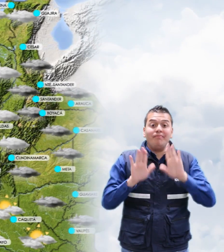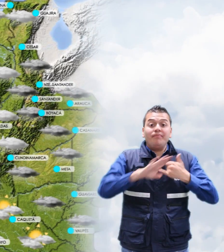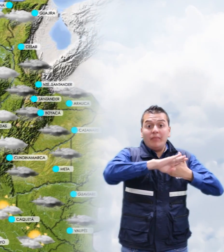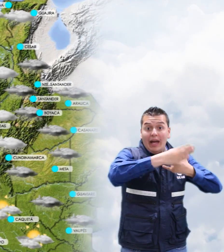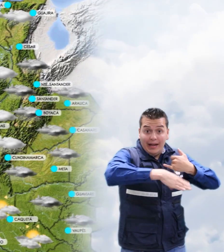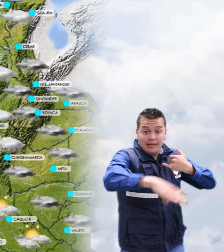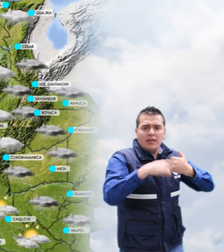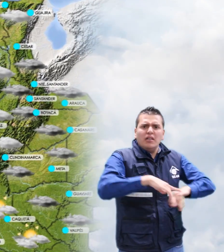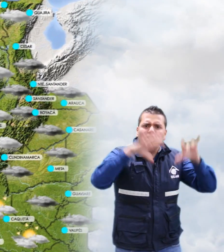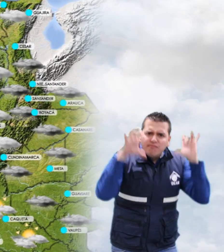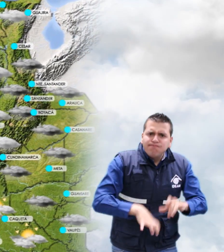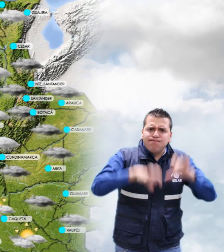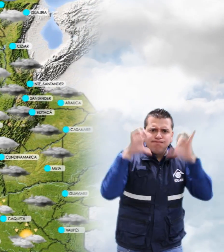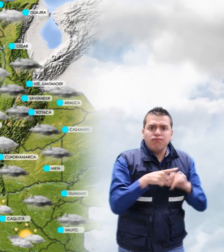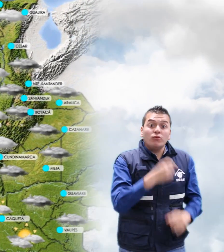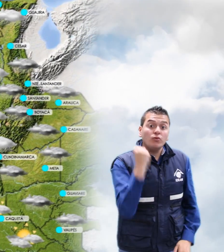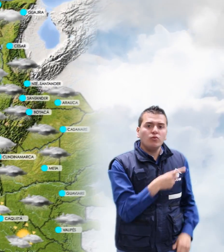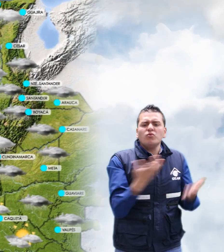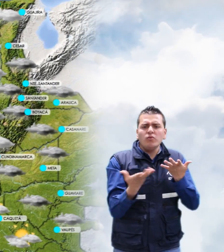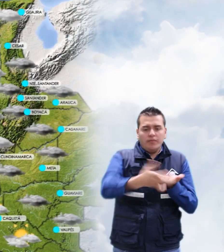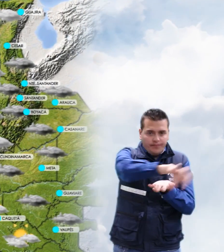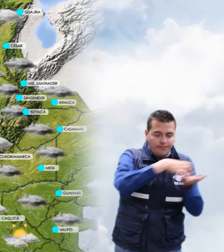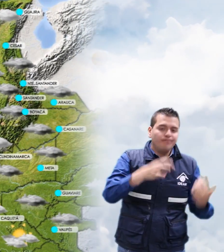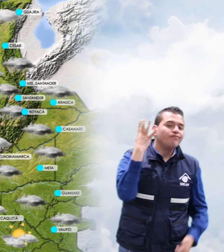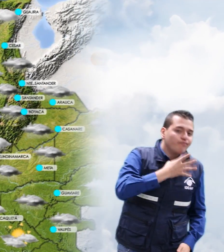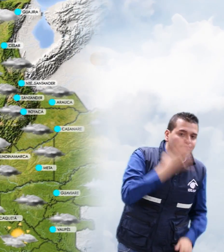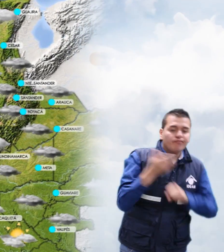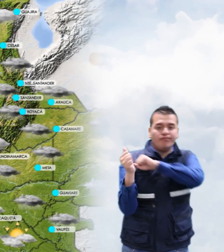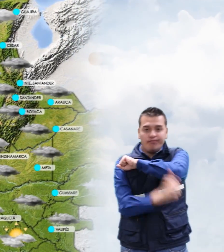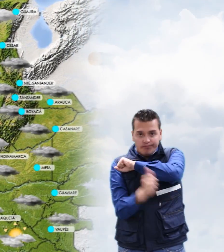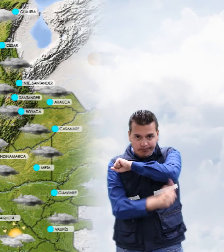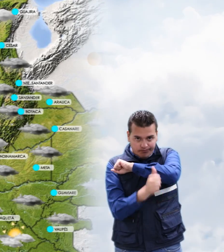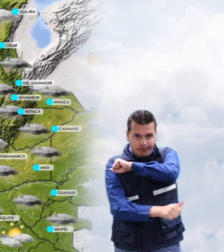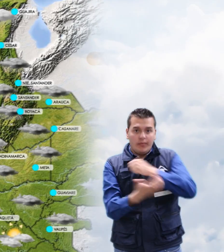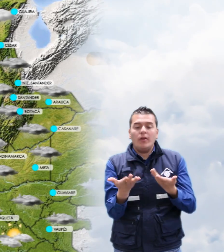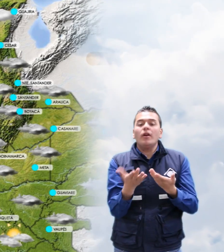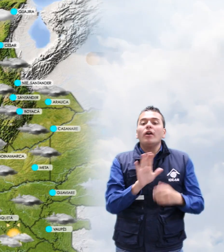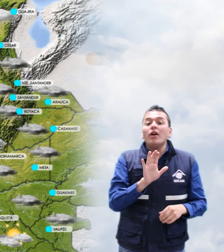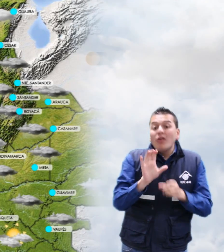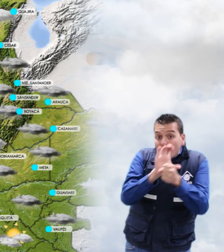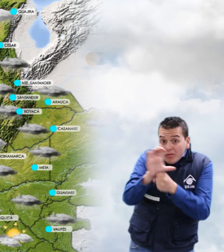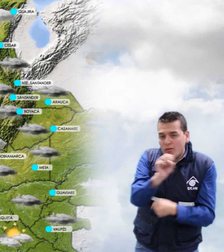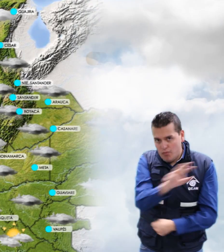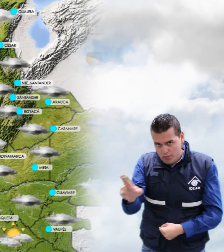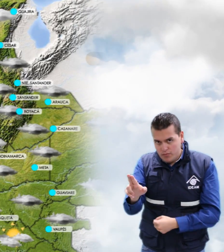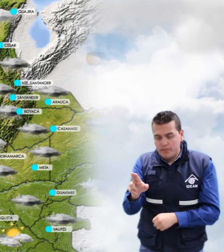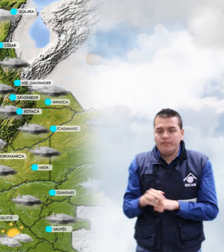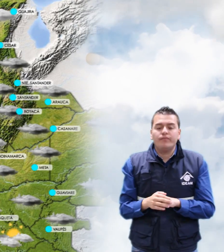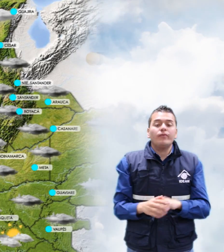lluvias más importantes hacia sectores de los Santanderes, Boyacá, oriente de Cundinamarca,